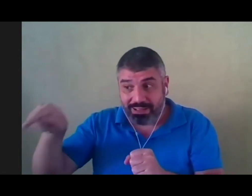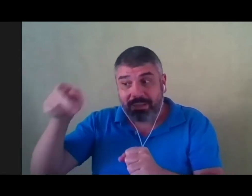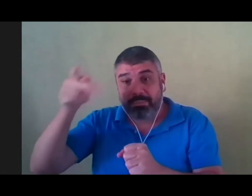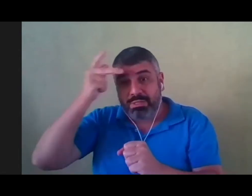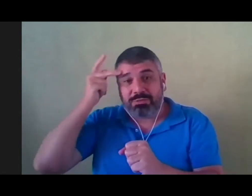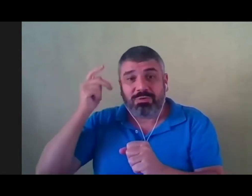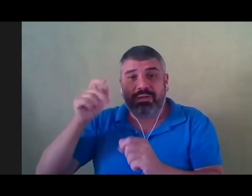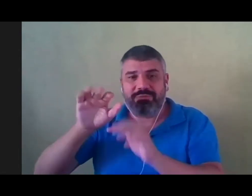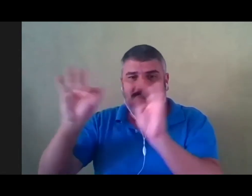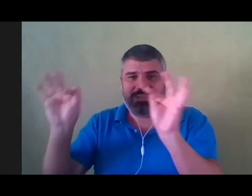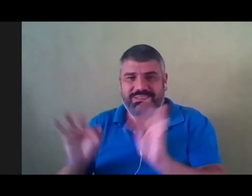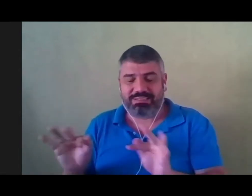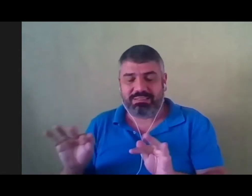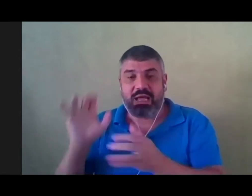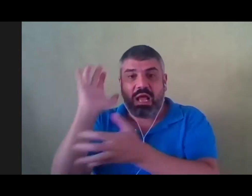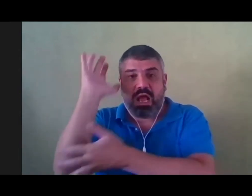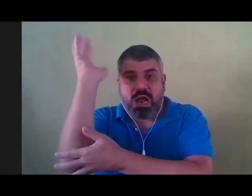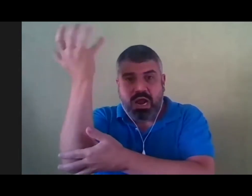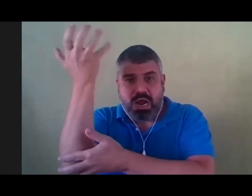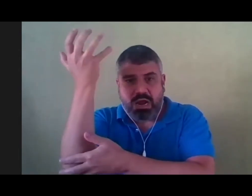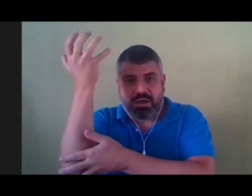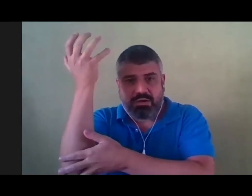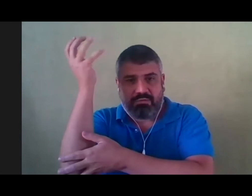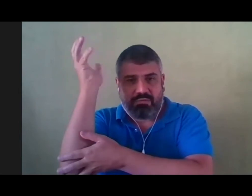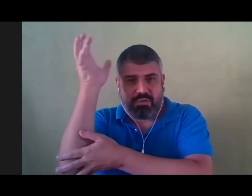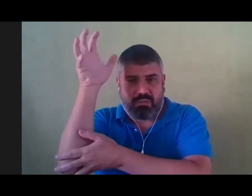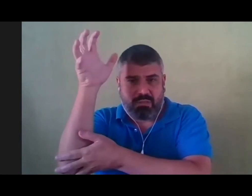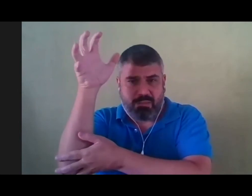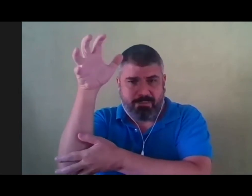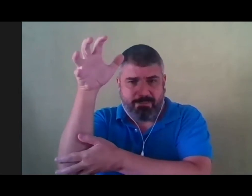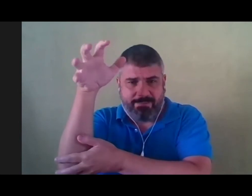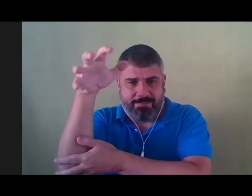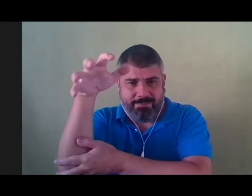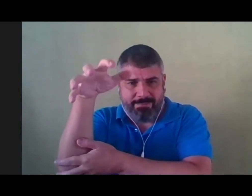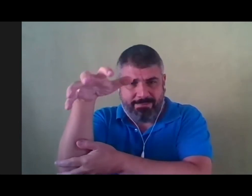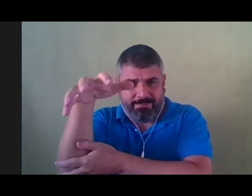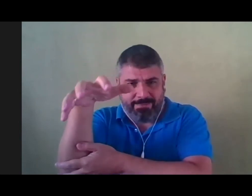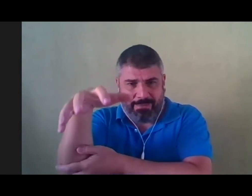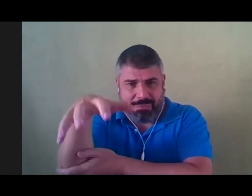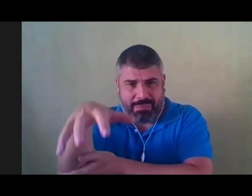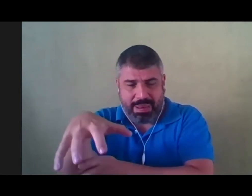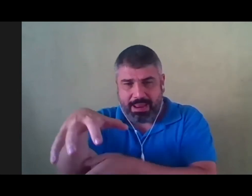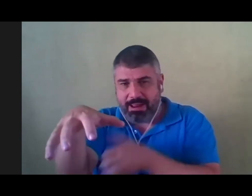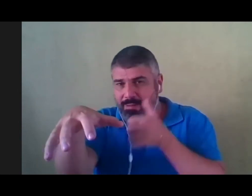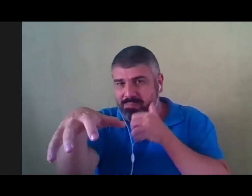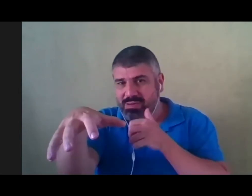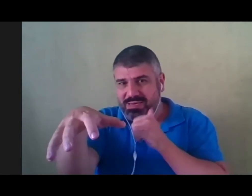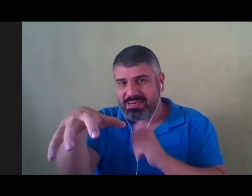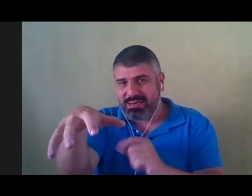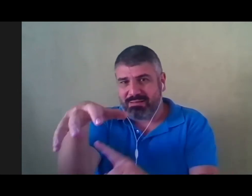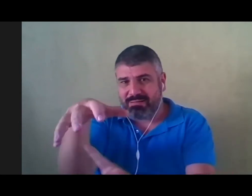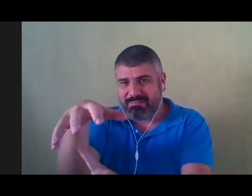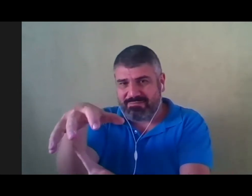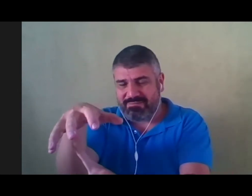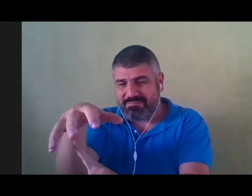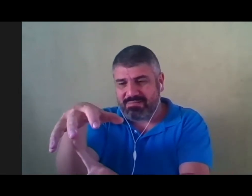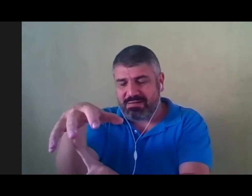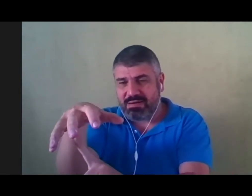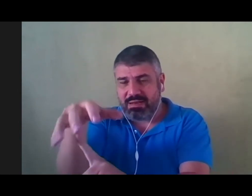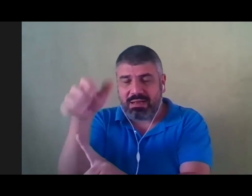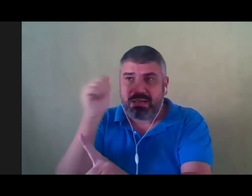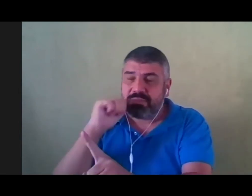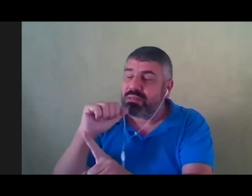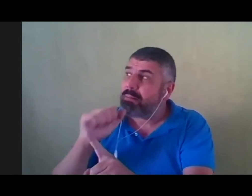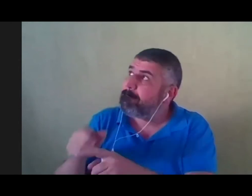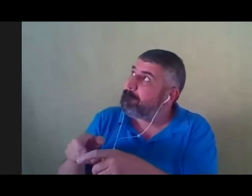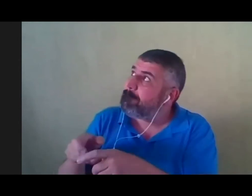árvore impôs os seus belos galhos velhos sobre aquela menina. E quando ela percebeu. Já